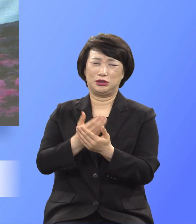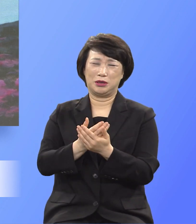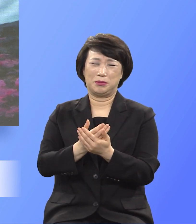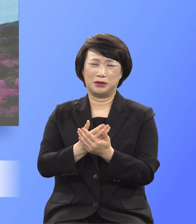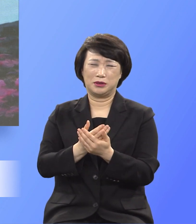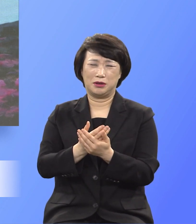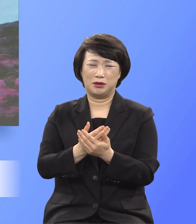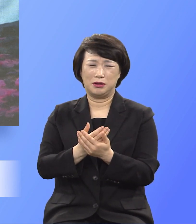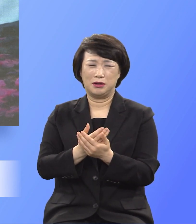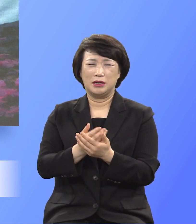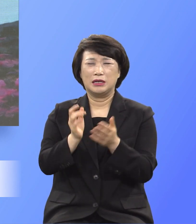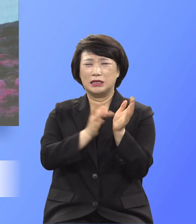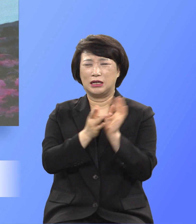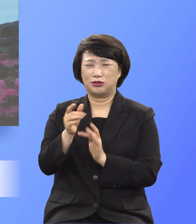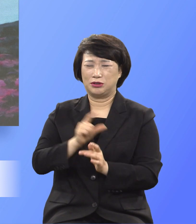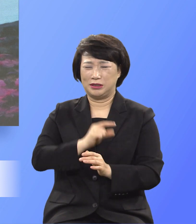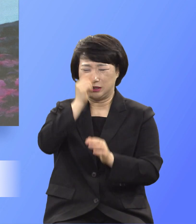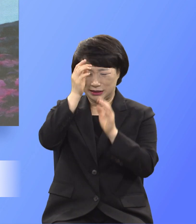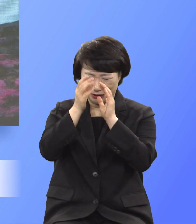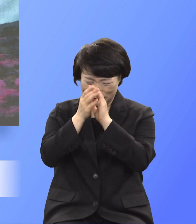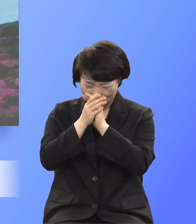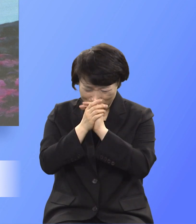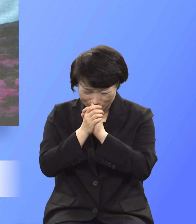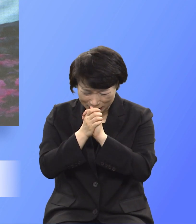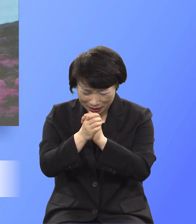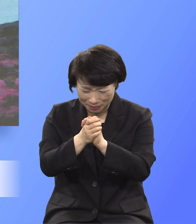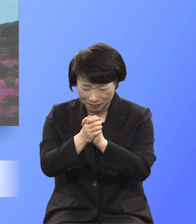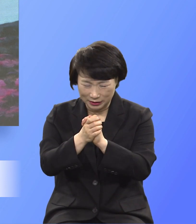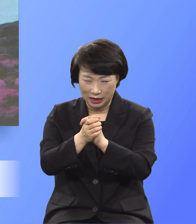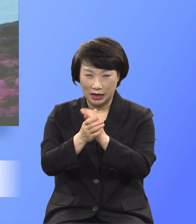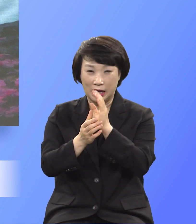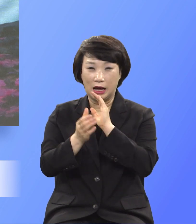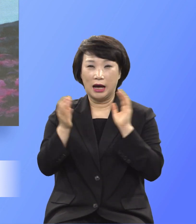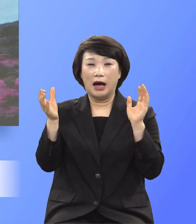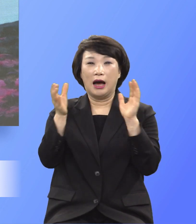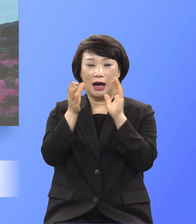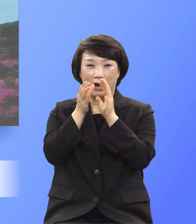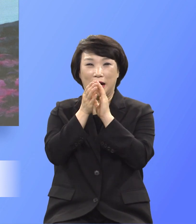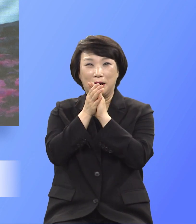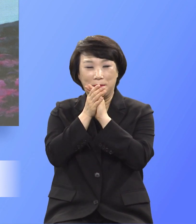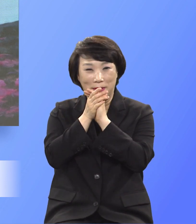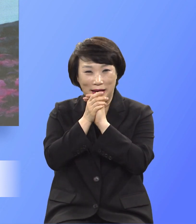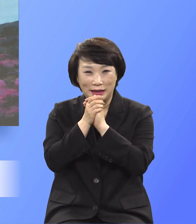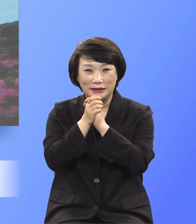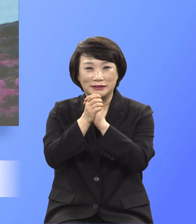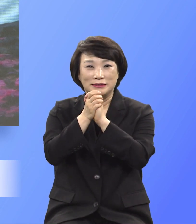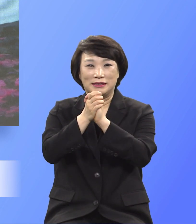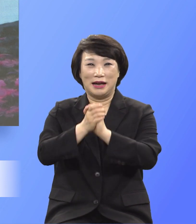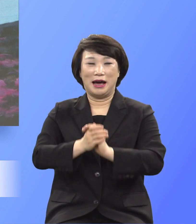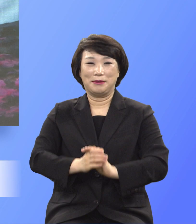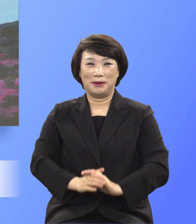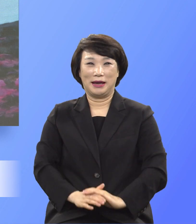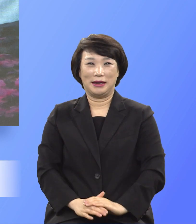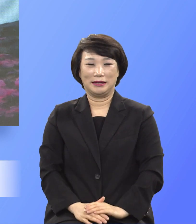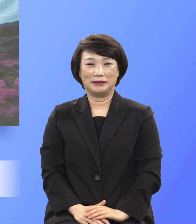예수님 이름으로 기도드리옵나이다 아멘